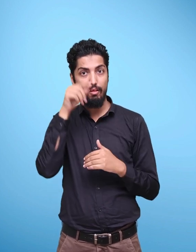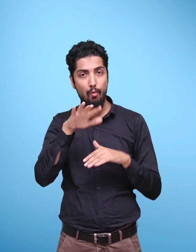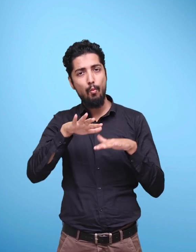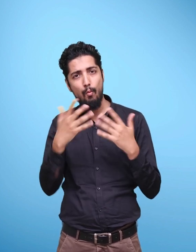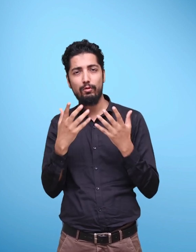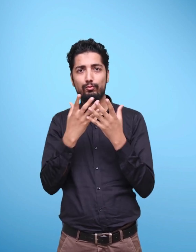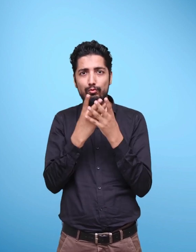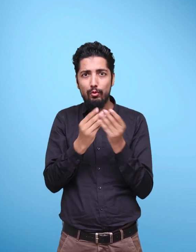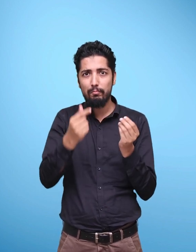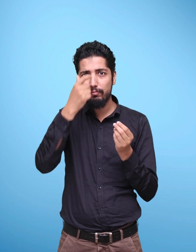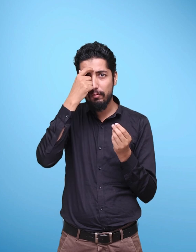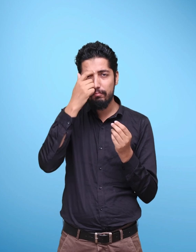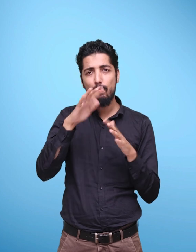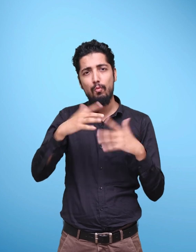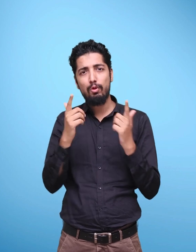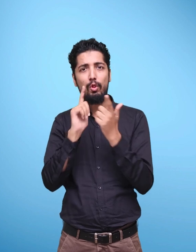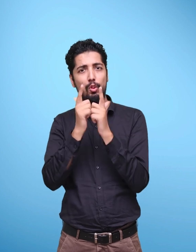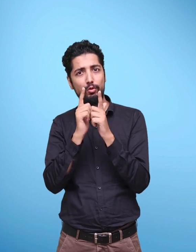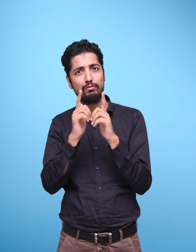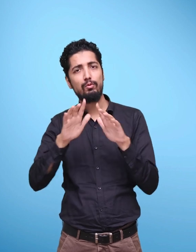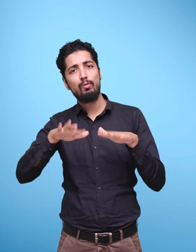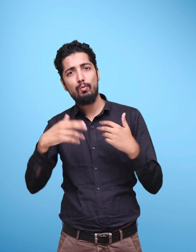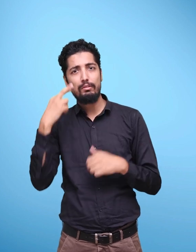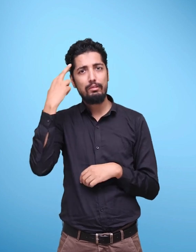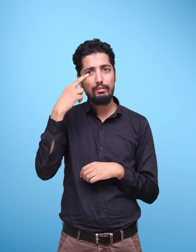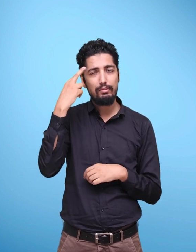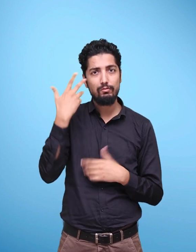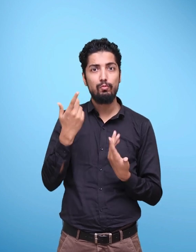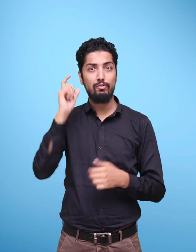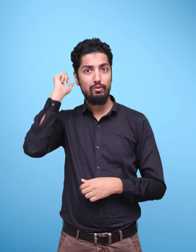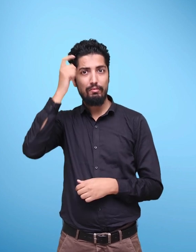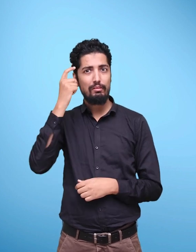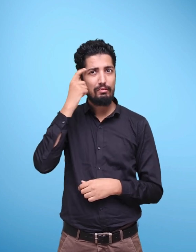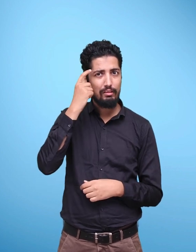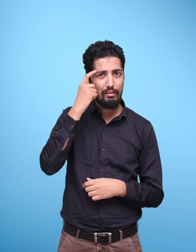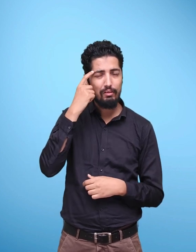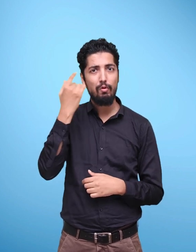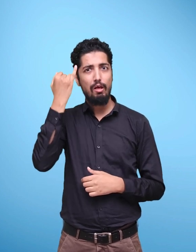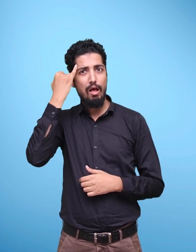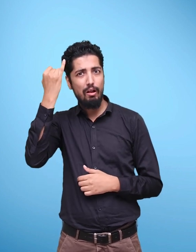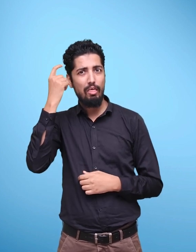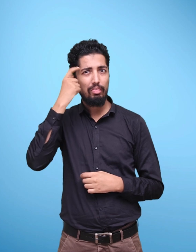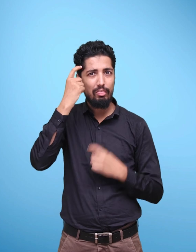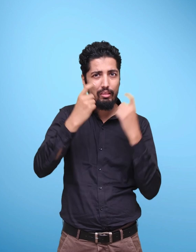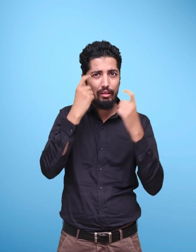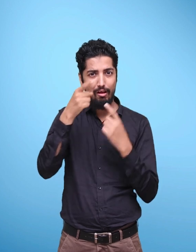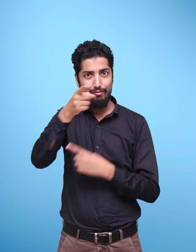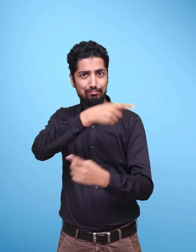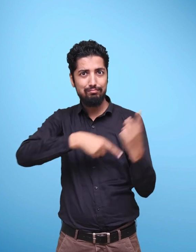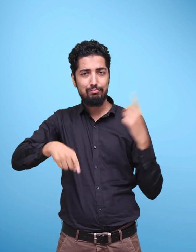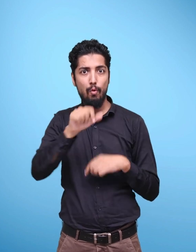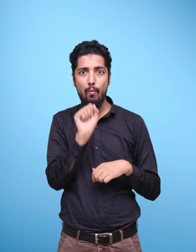problem-solving, logical reasoning, critical thinking and creative thinking